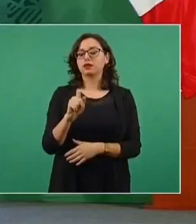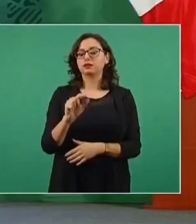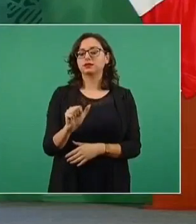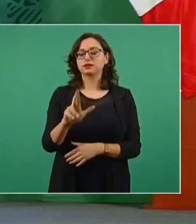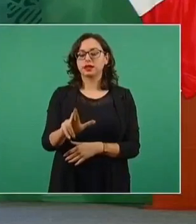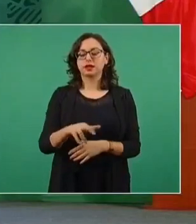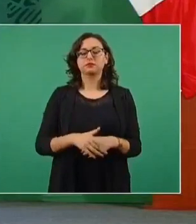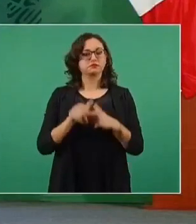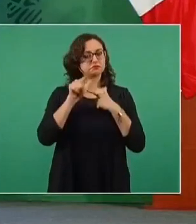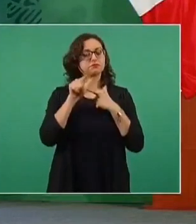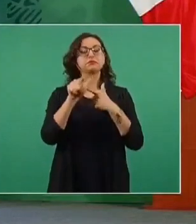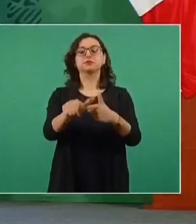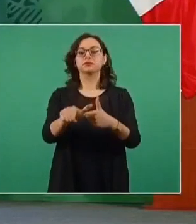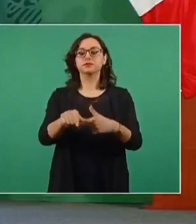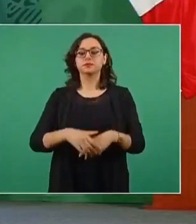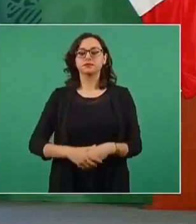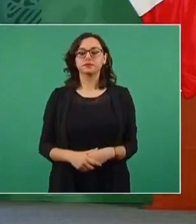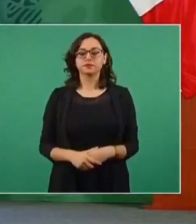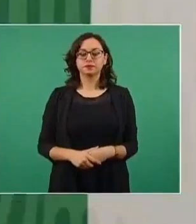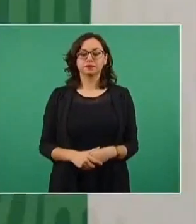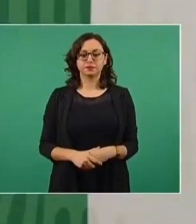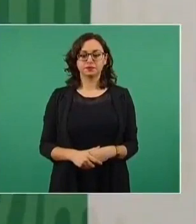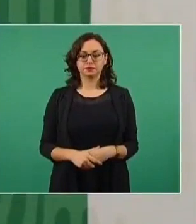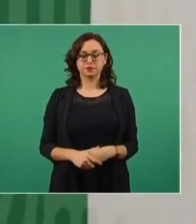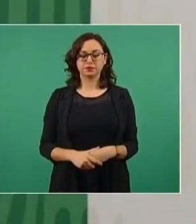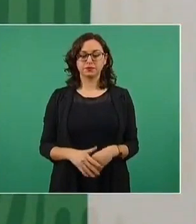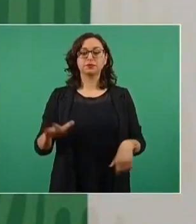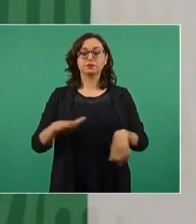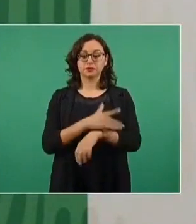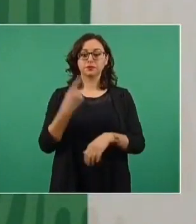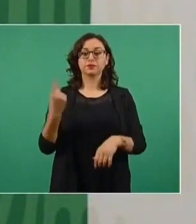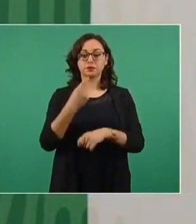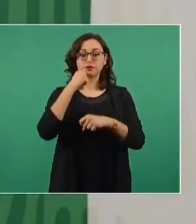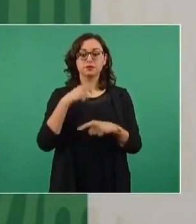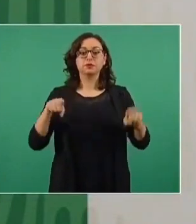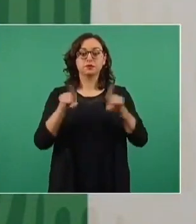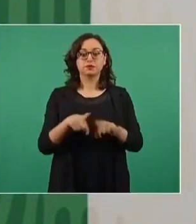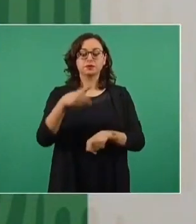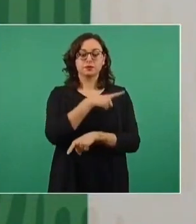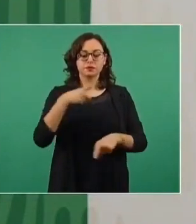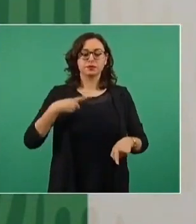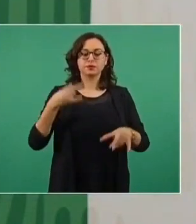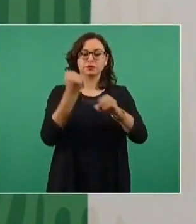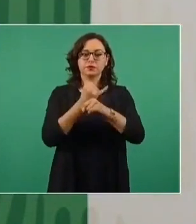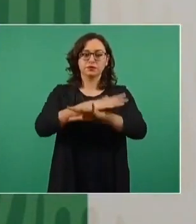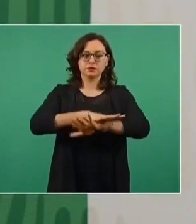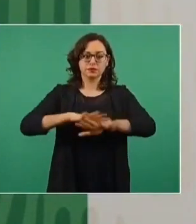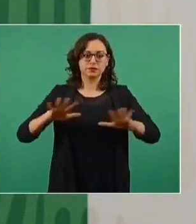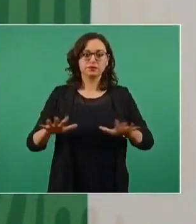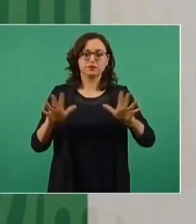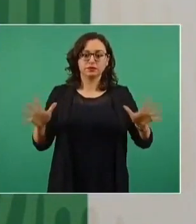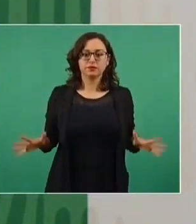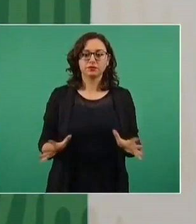En México, el partido oficialista Morena no logró obtener la mayoría calificada en la Cámara de Diputados, por lo que se